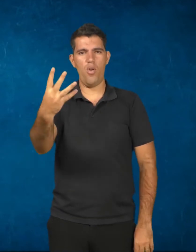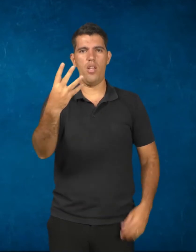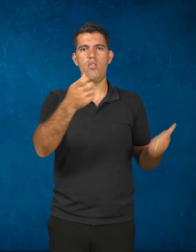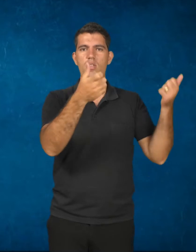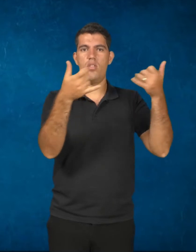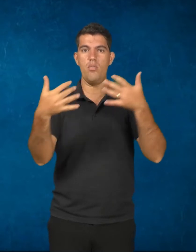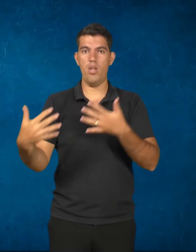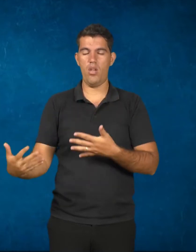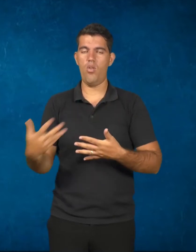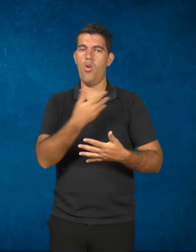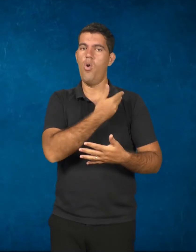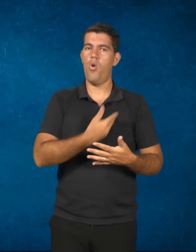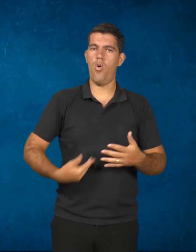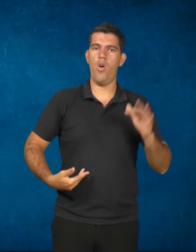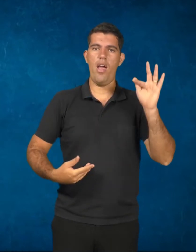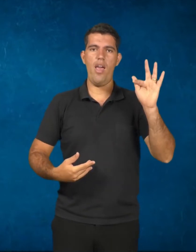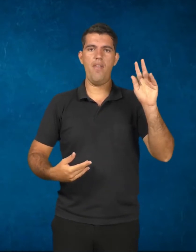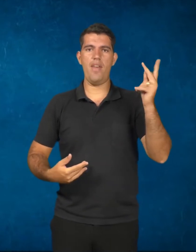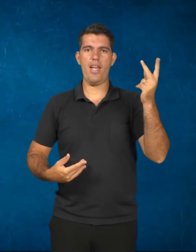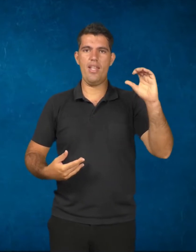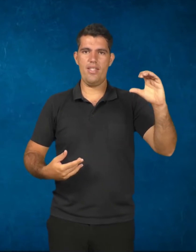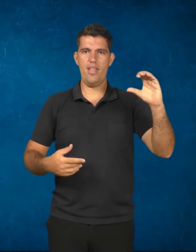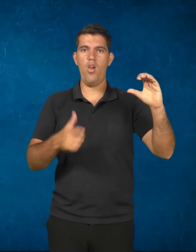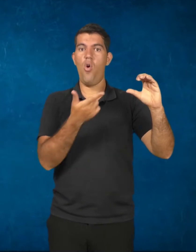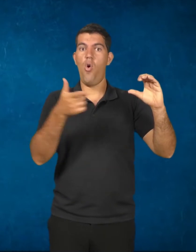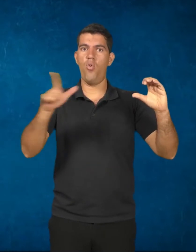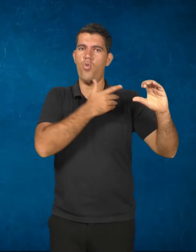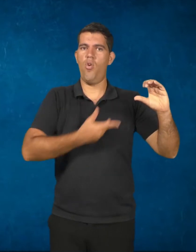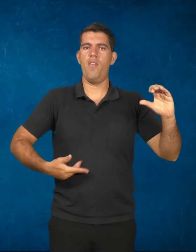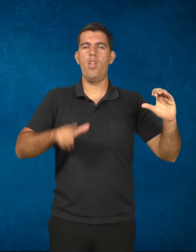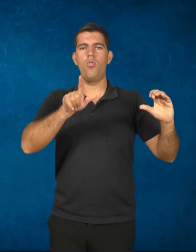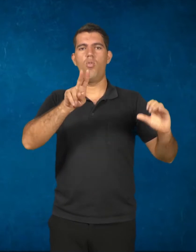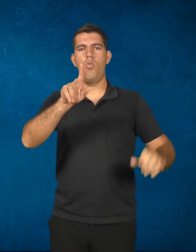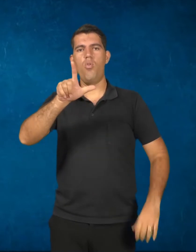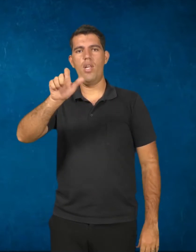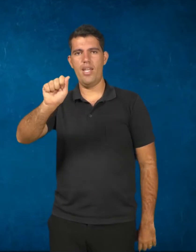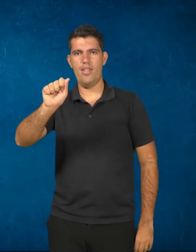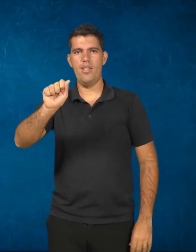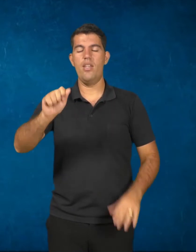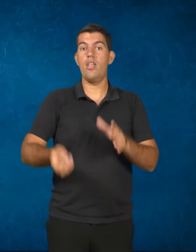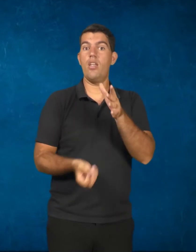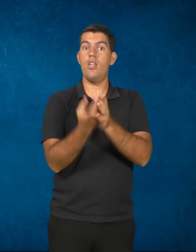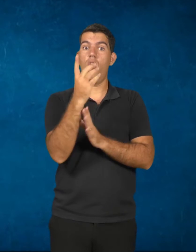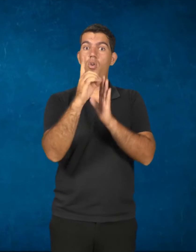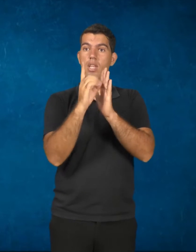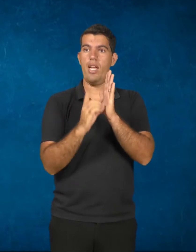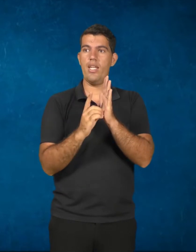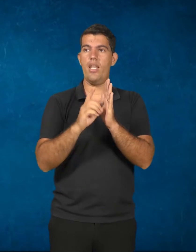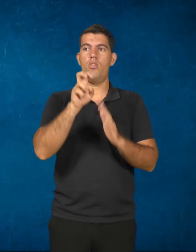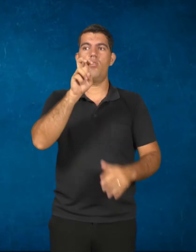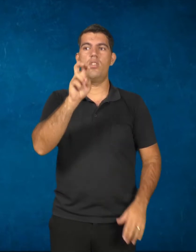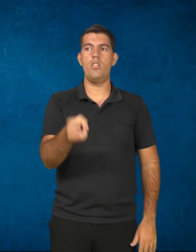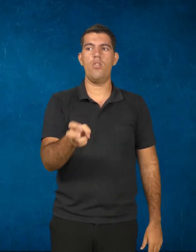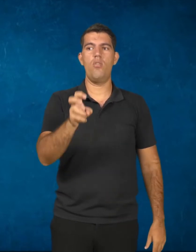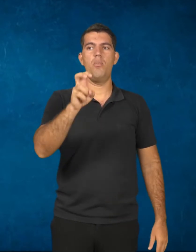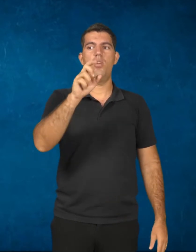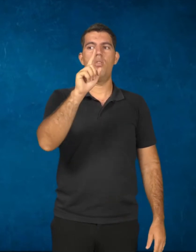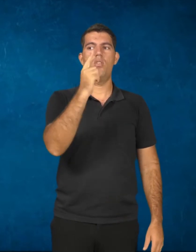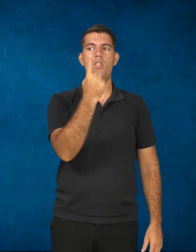os governos FHC e Lula onde foi instituído o decreto 5.154